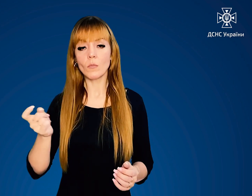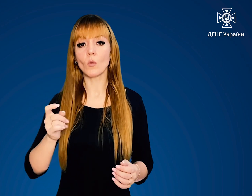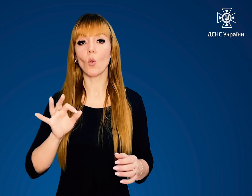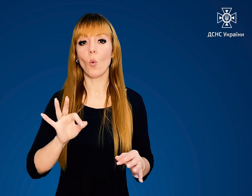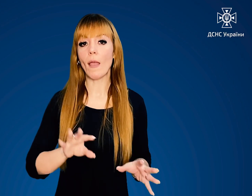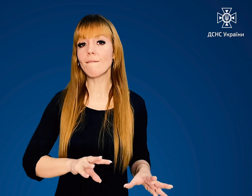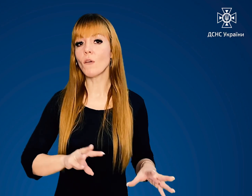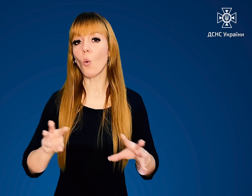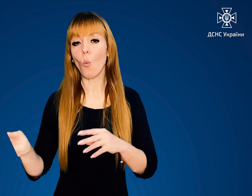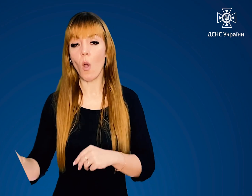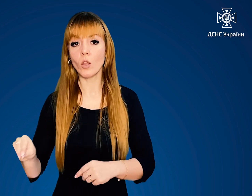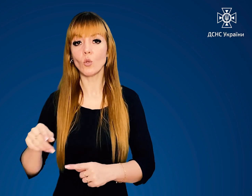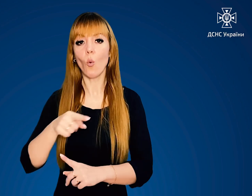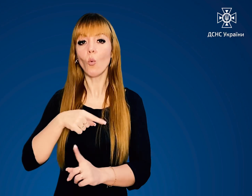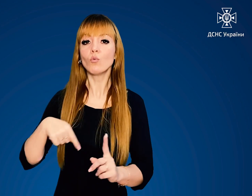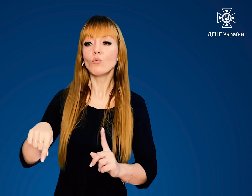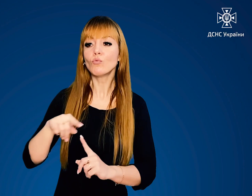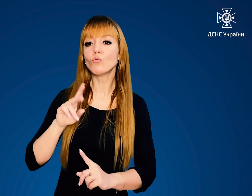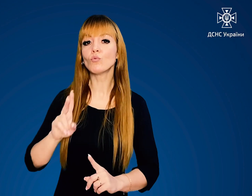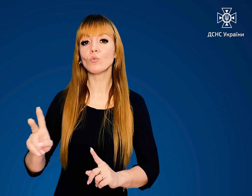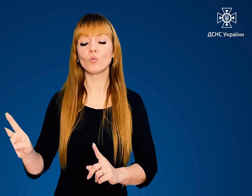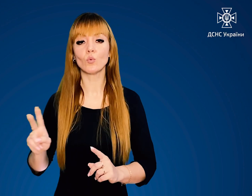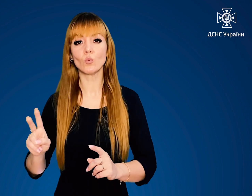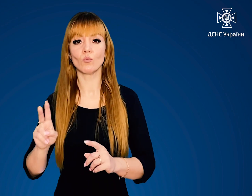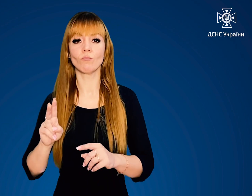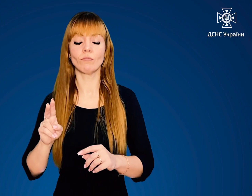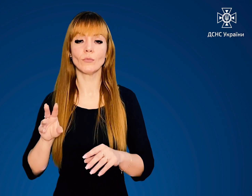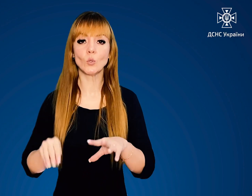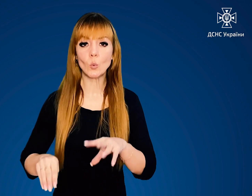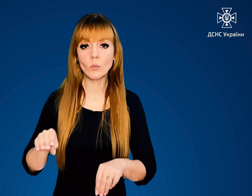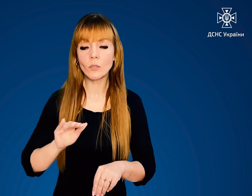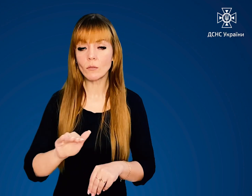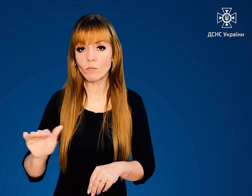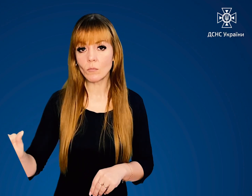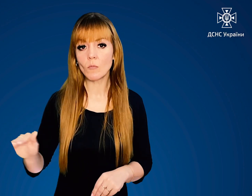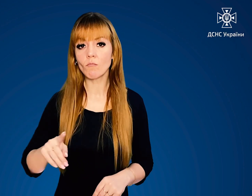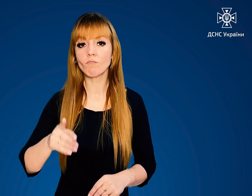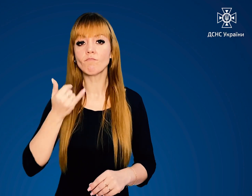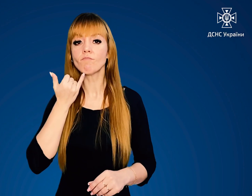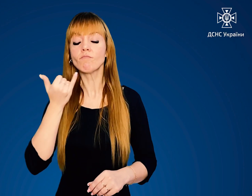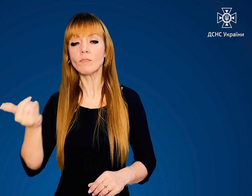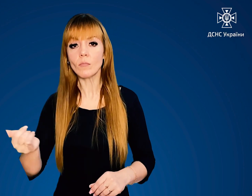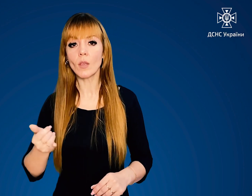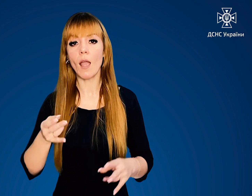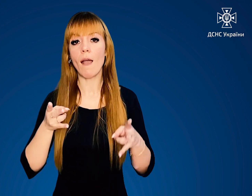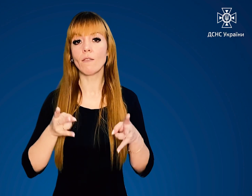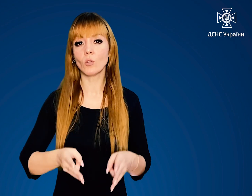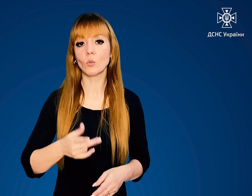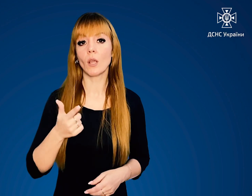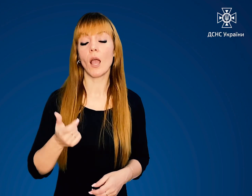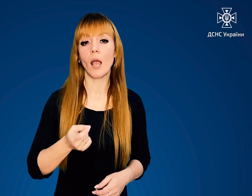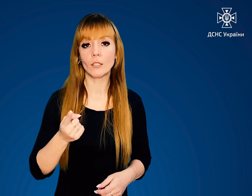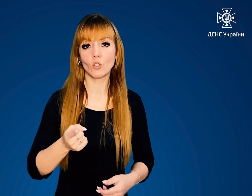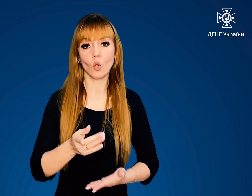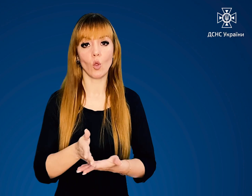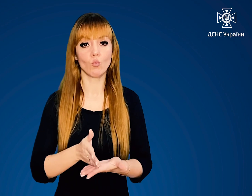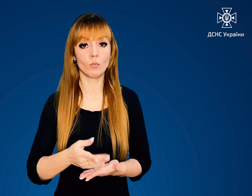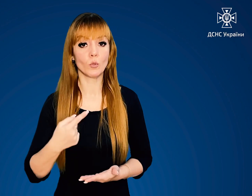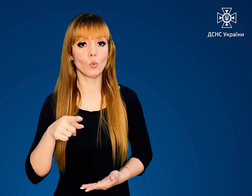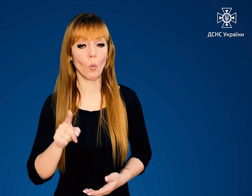повідомте про евакуацію оточуючих сусідів Зателефонуйте у аварійну газову службу за